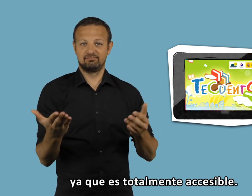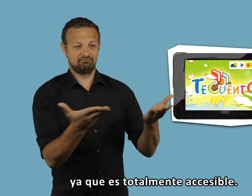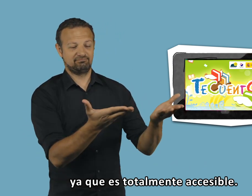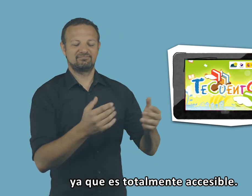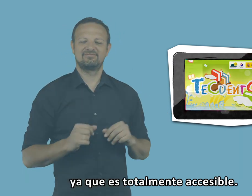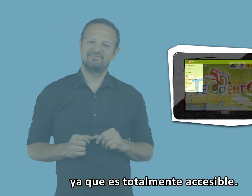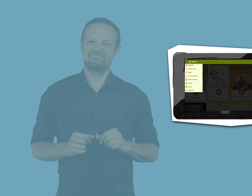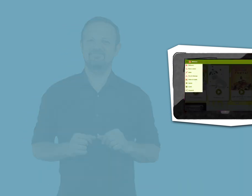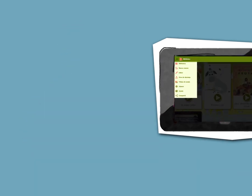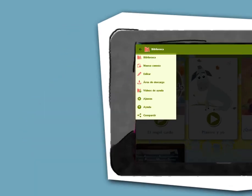accesible.